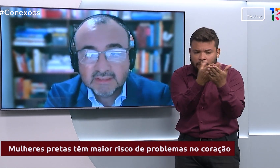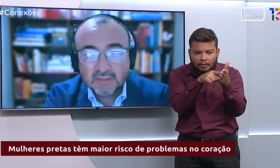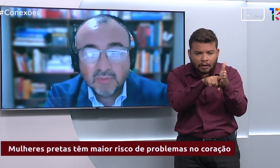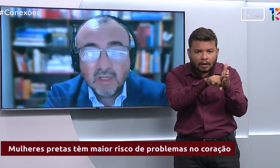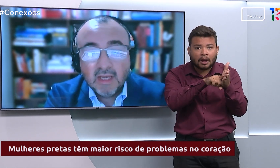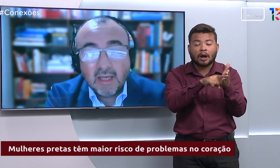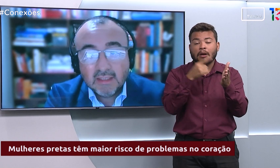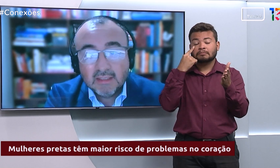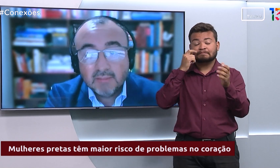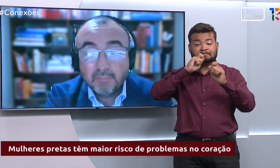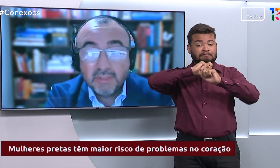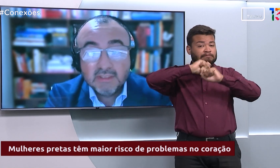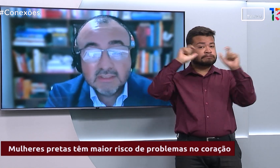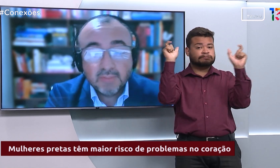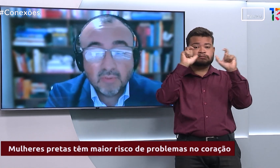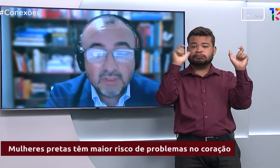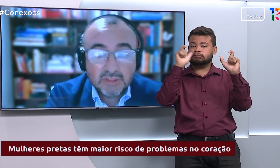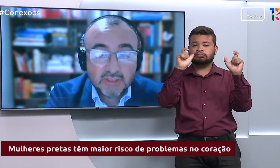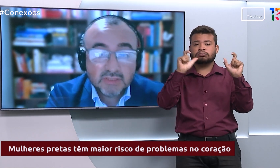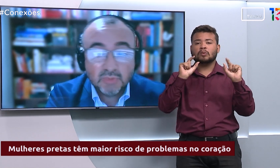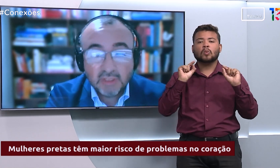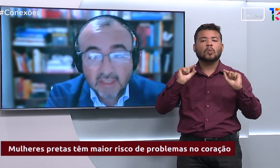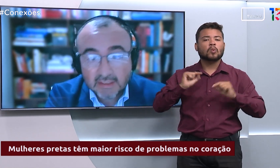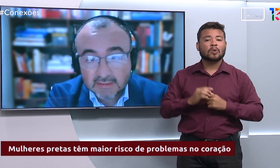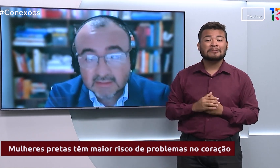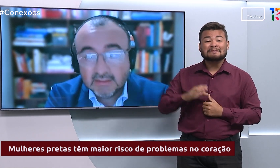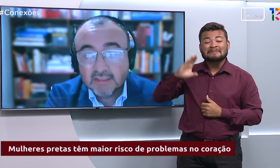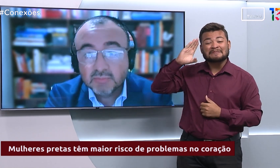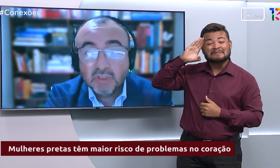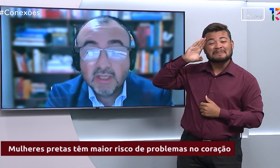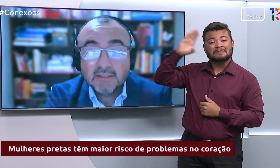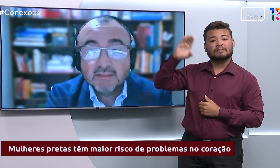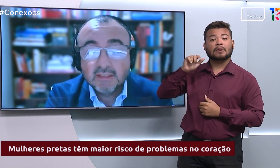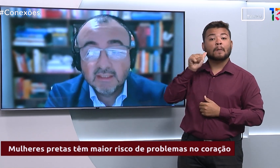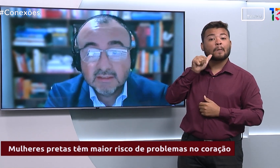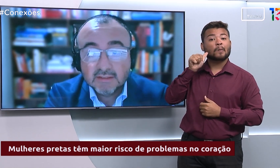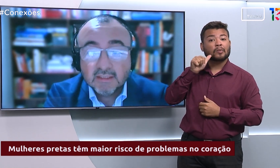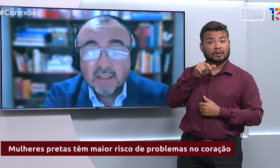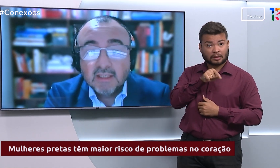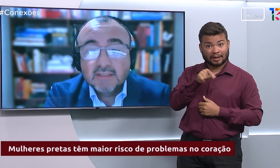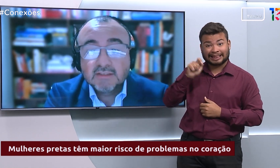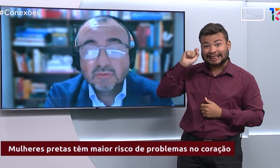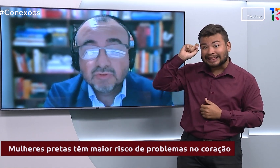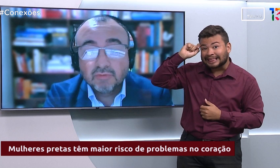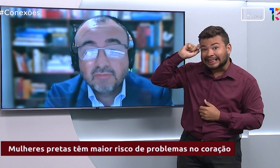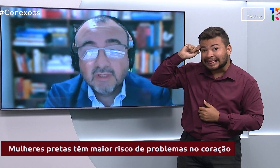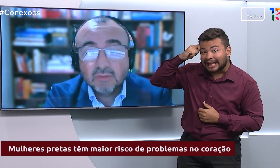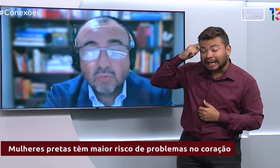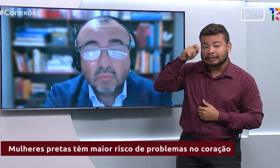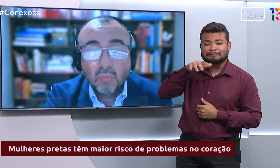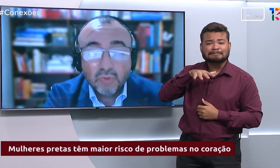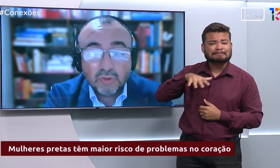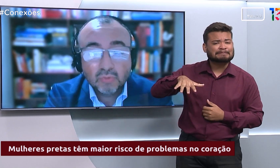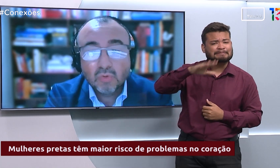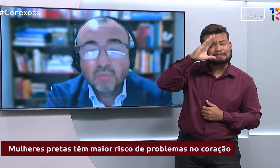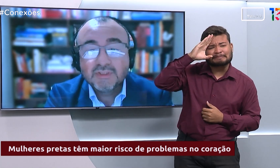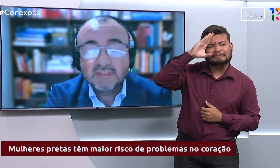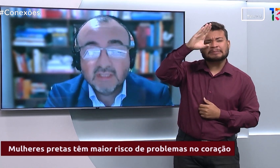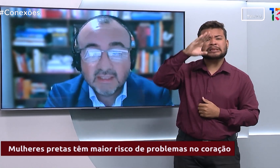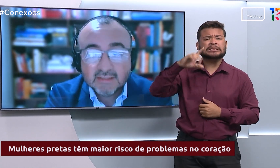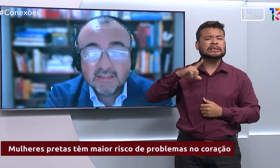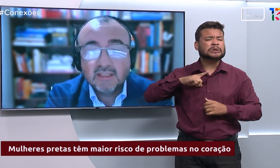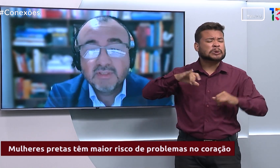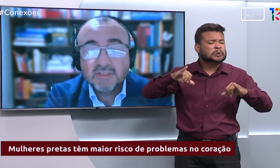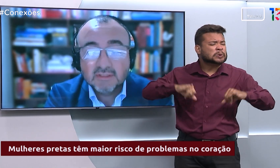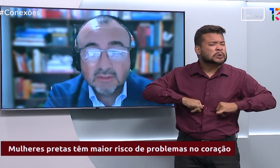a atenção é que principalmente as mulheres e as mulheres negras estão sofrendo muito com o